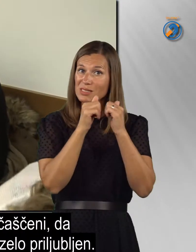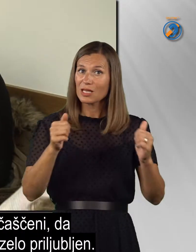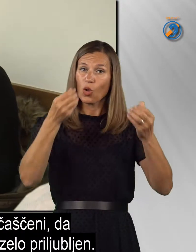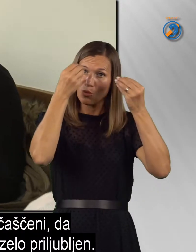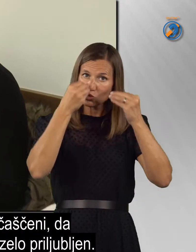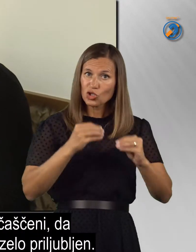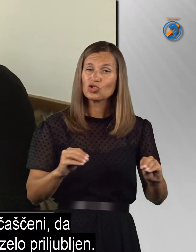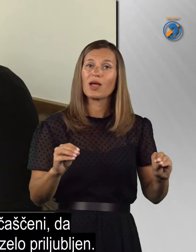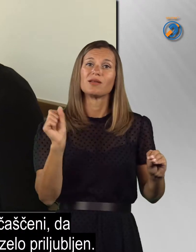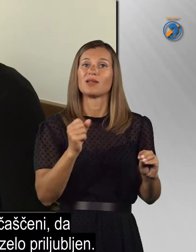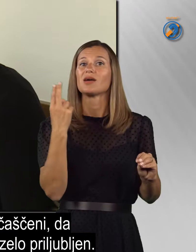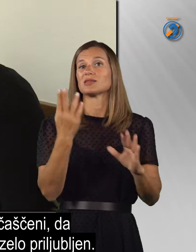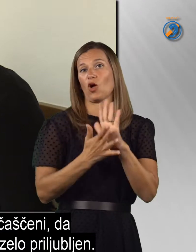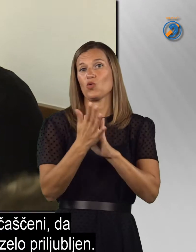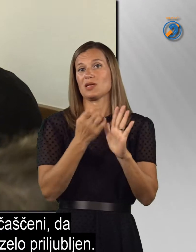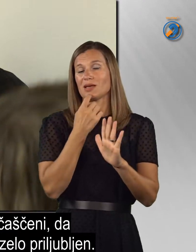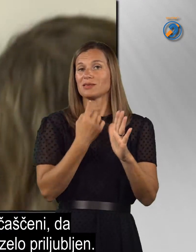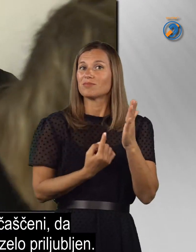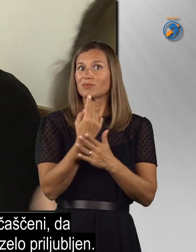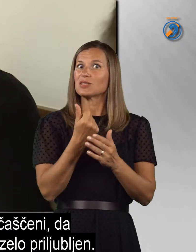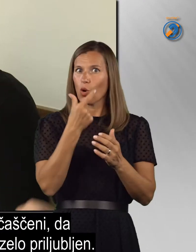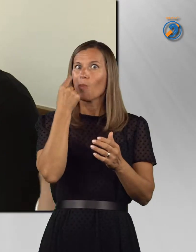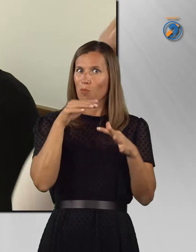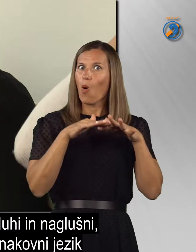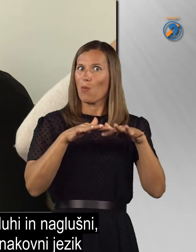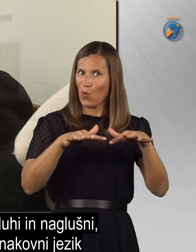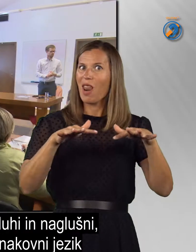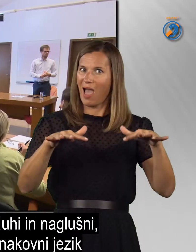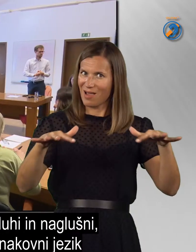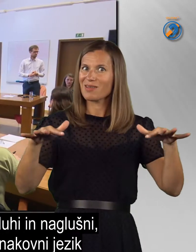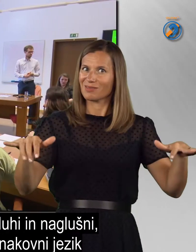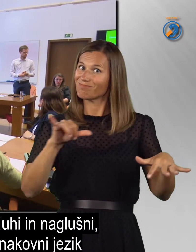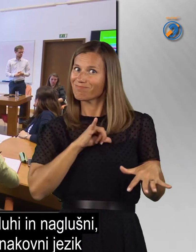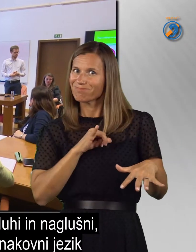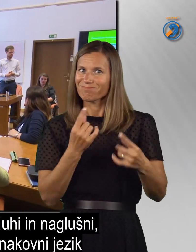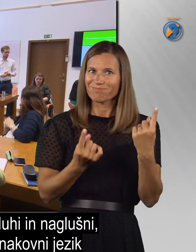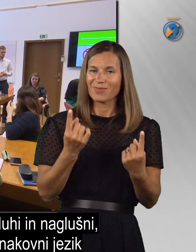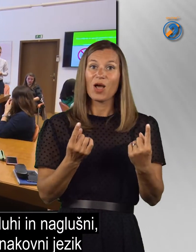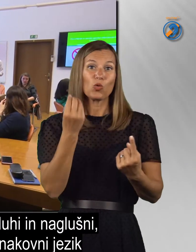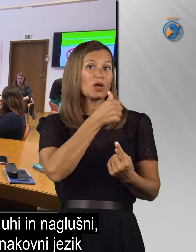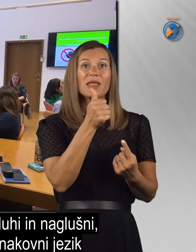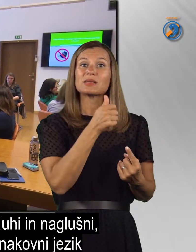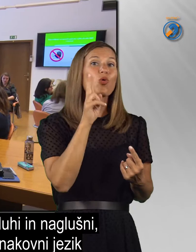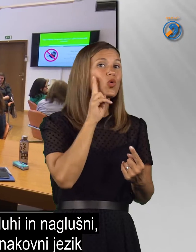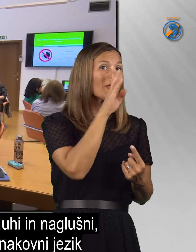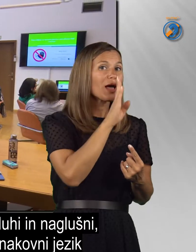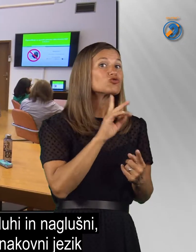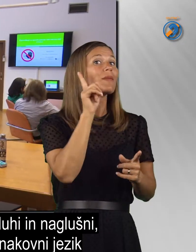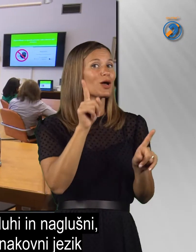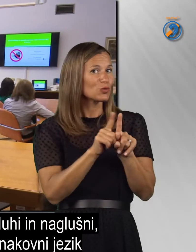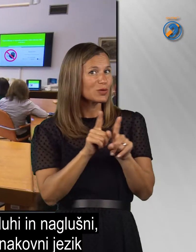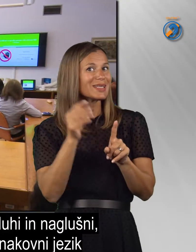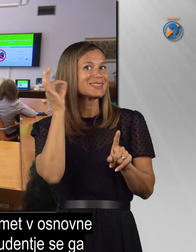počaščeni, da znakovni jezik postaja zelo popularen. Učijo se ga ne samo gluhih in nagručni, ampak tudi slišeči.